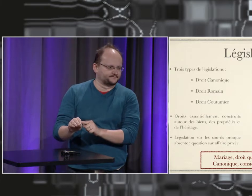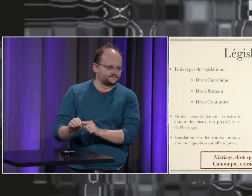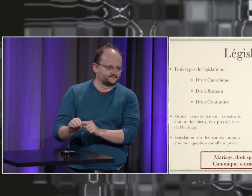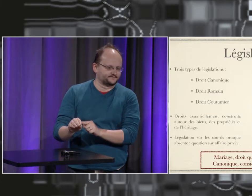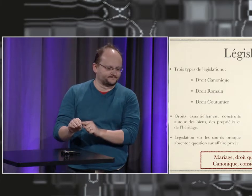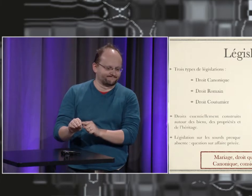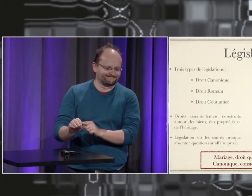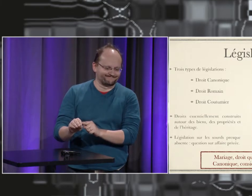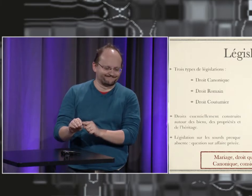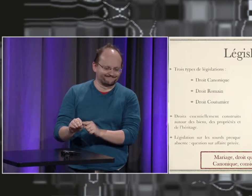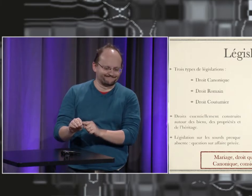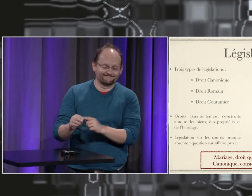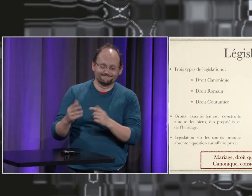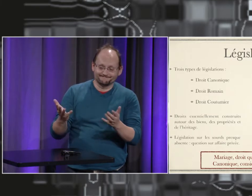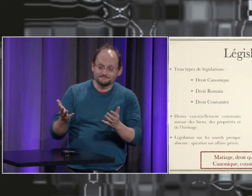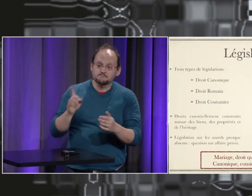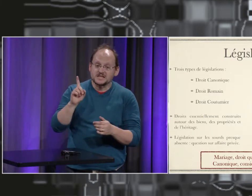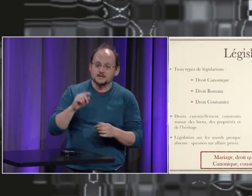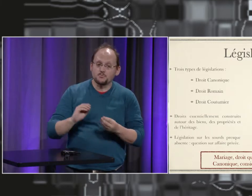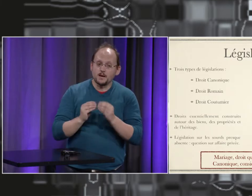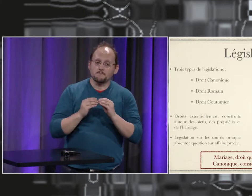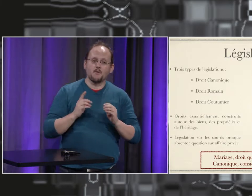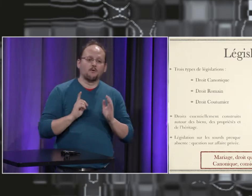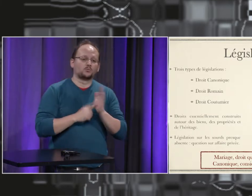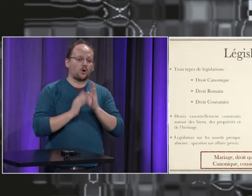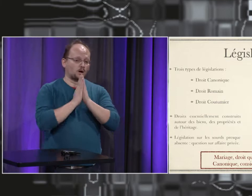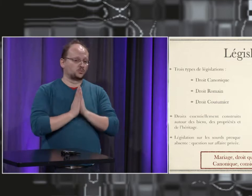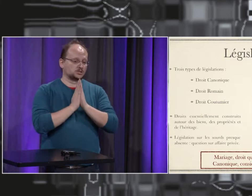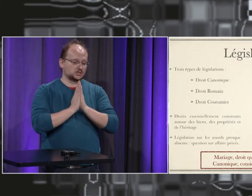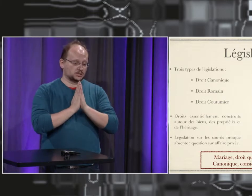lié à l'héritage donc en protection de cet héritage du patrimoine